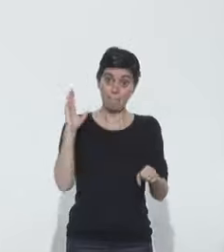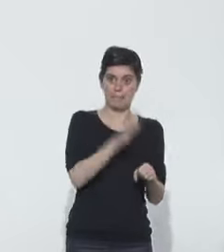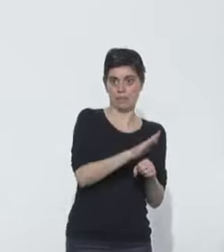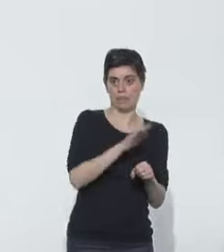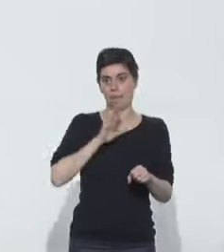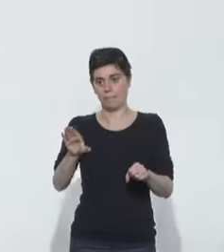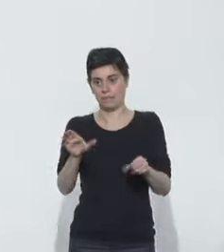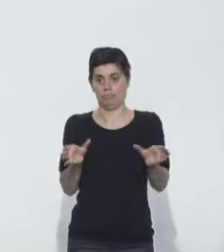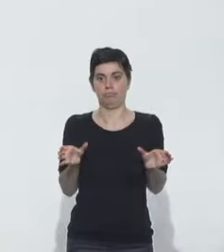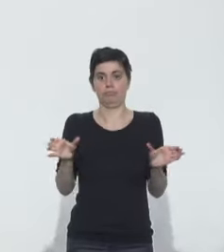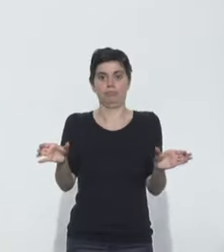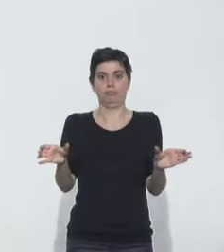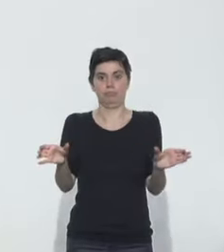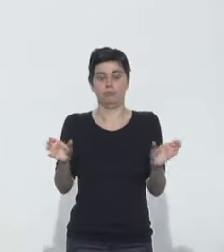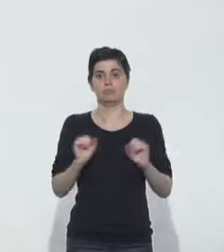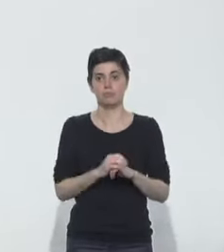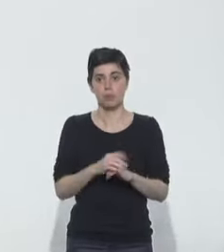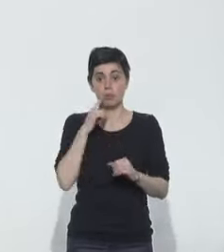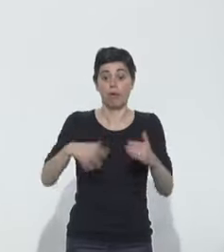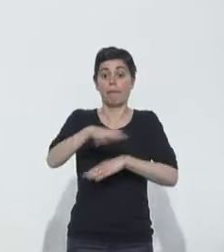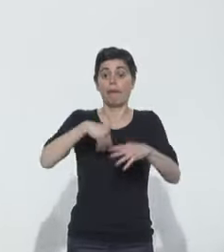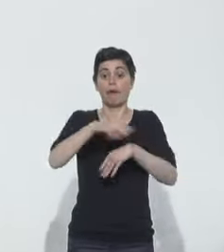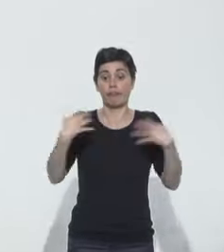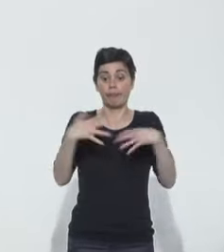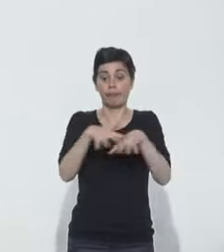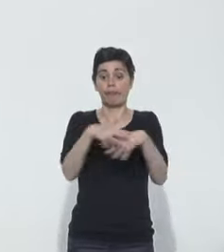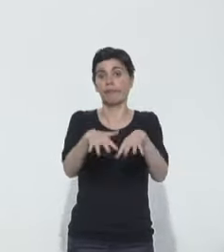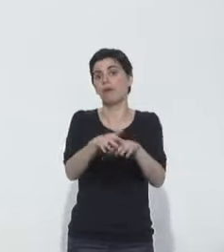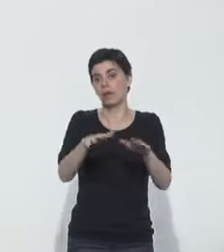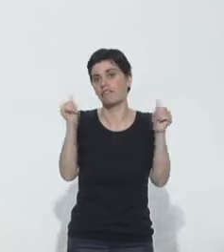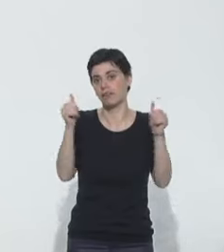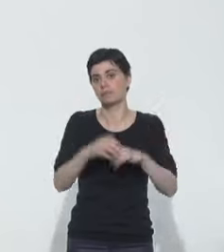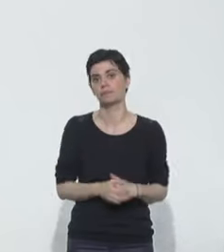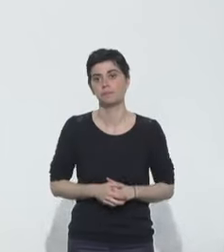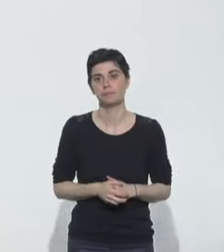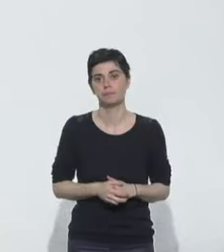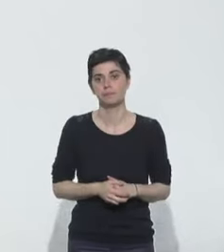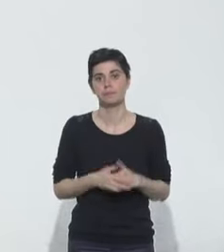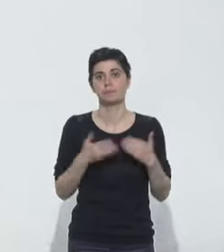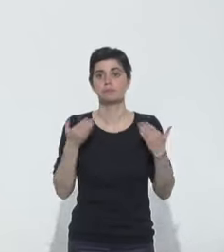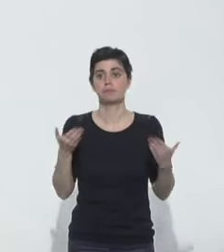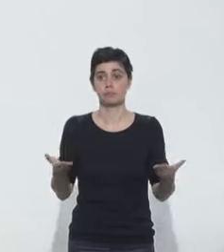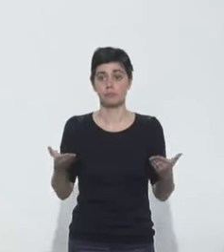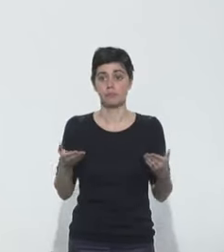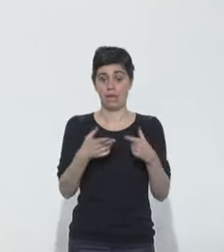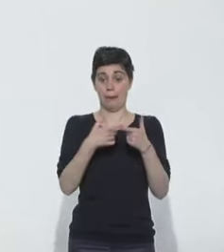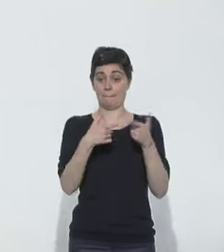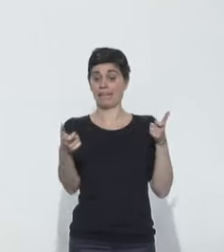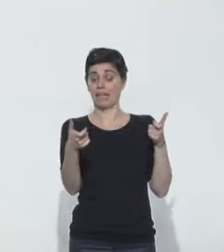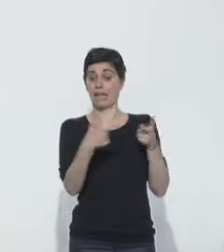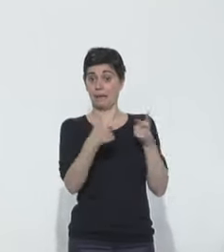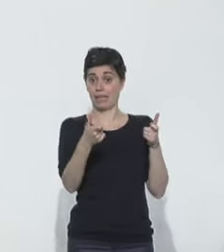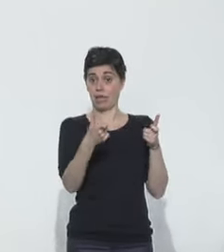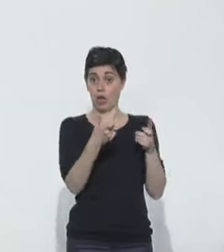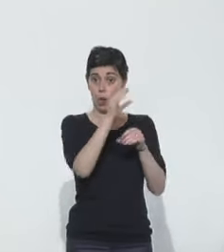Covid, pour éviter les mélanges et pour éviter encore de nouvelles contaminations au sein d'un EHPAD. Est-ce qu'il est prévu de fournir du matériel de protection